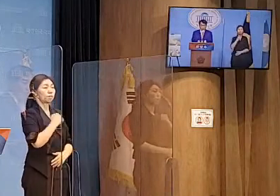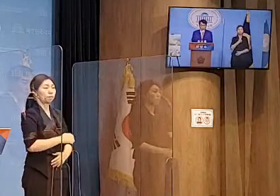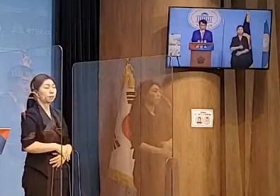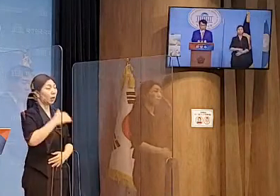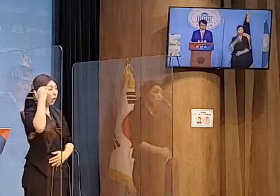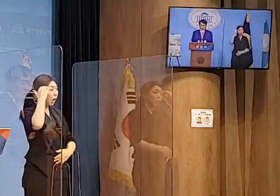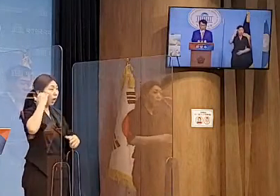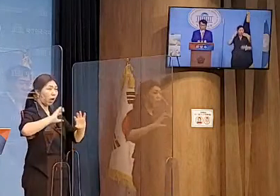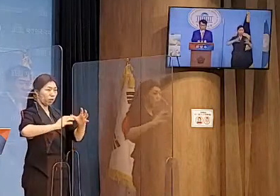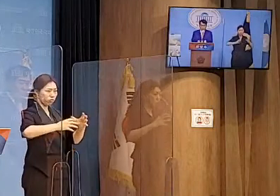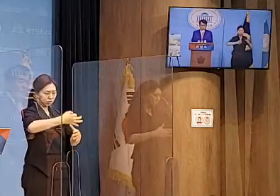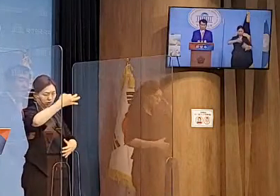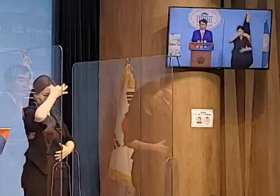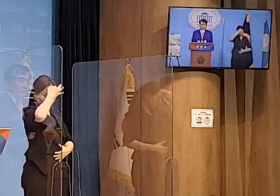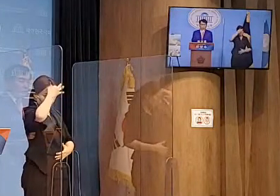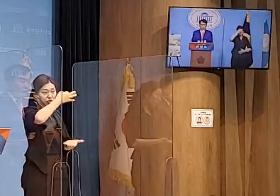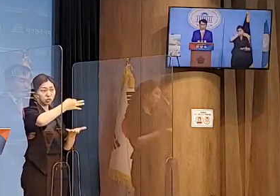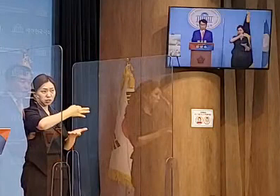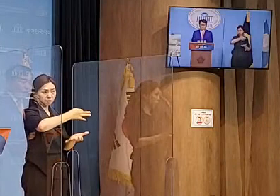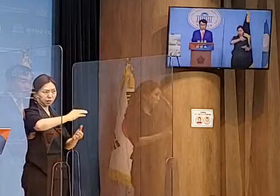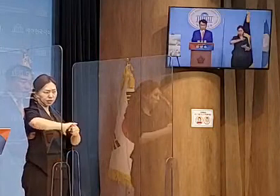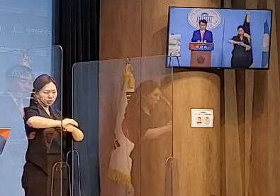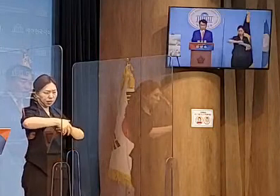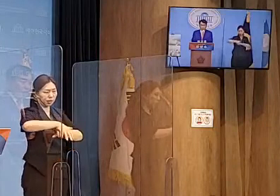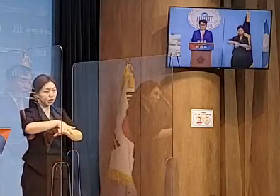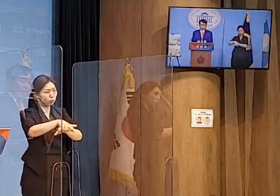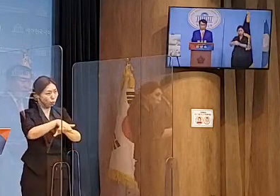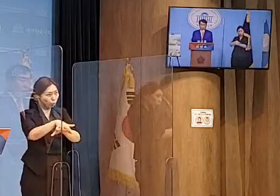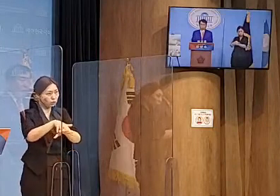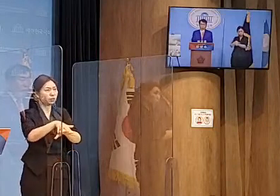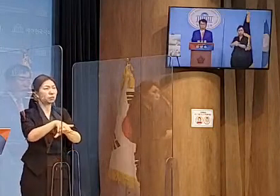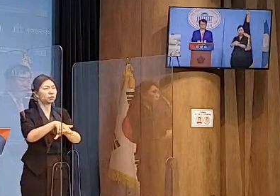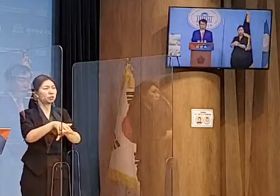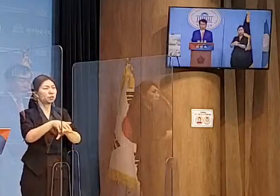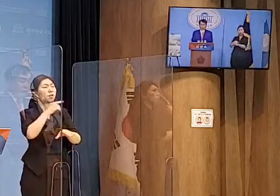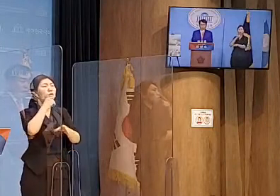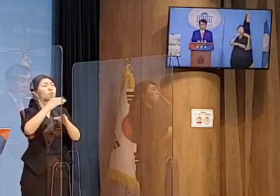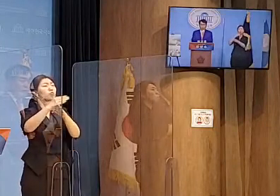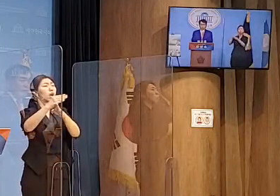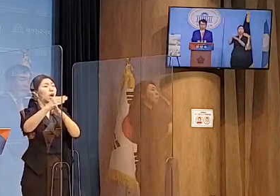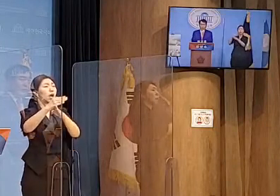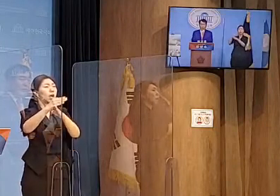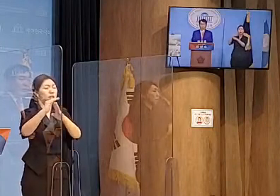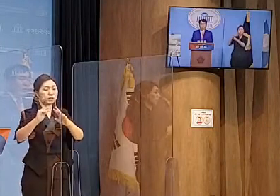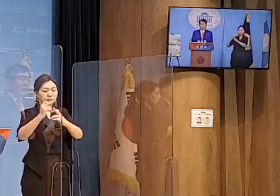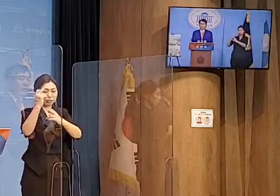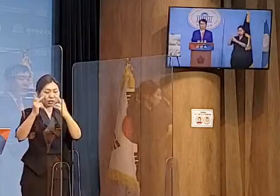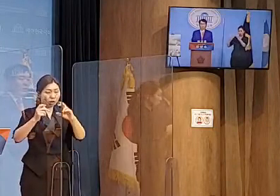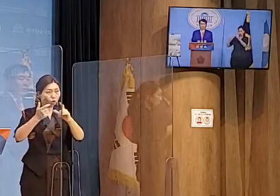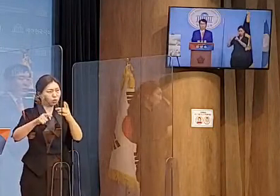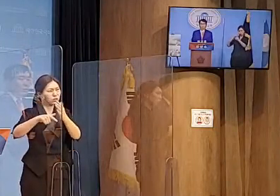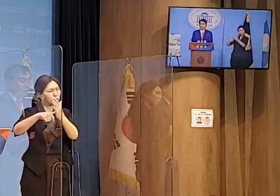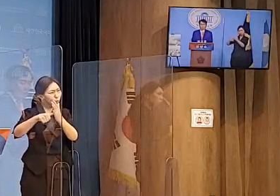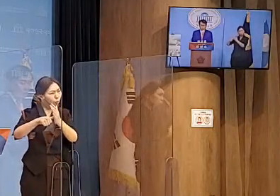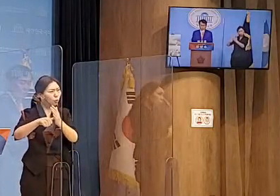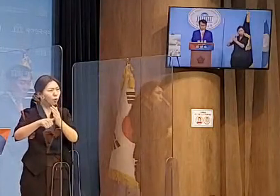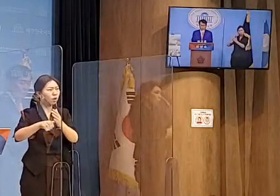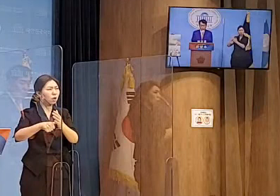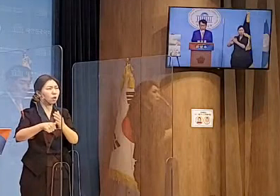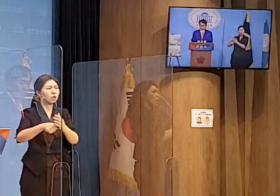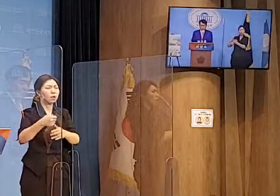자본, 세계적인 네트워크와 북한의 자원, 저렴한 토지와